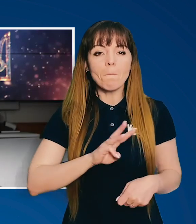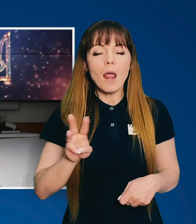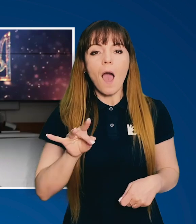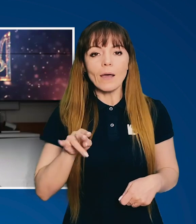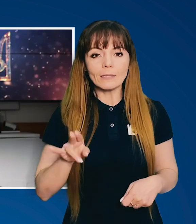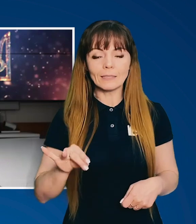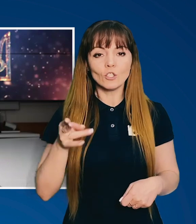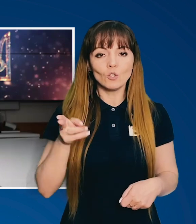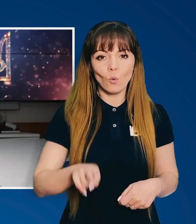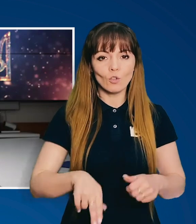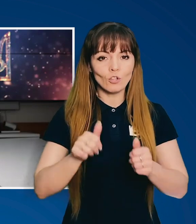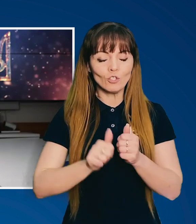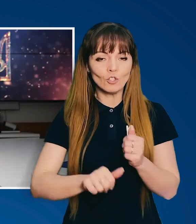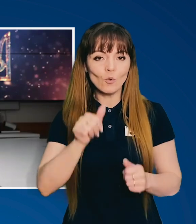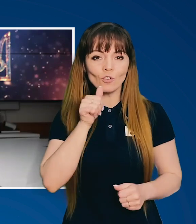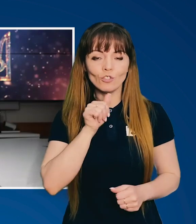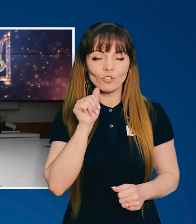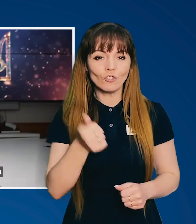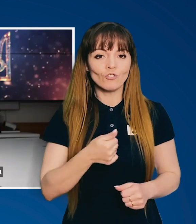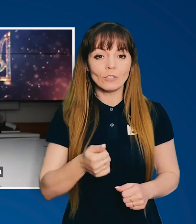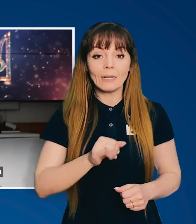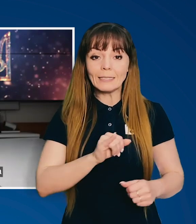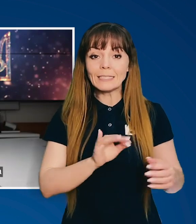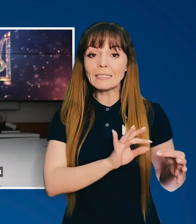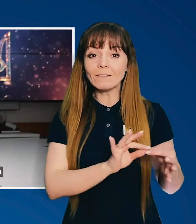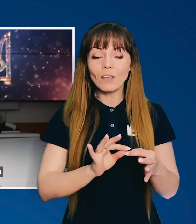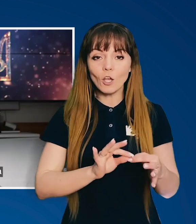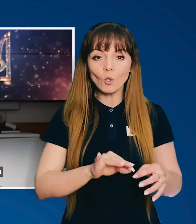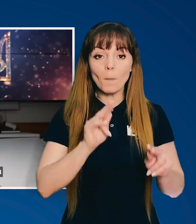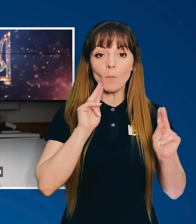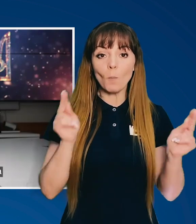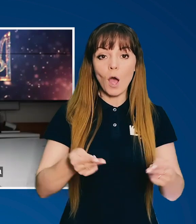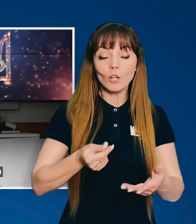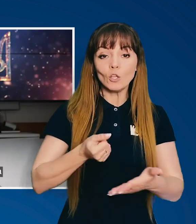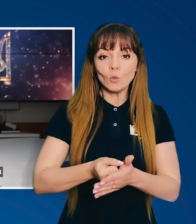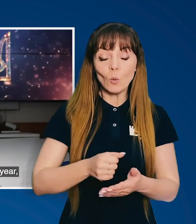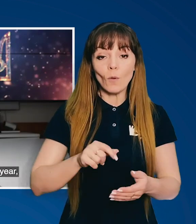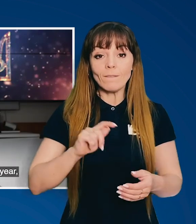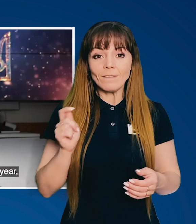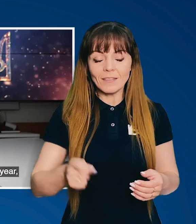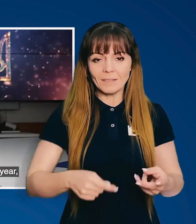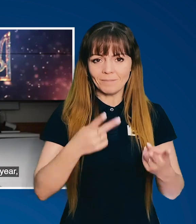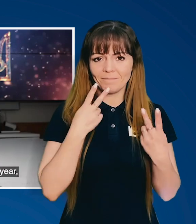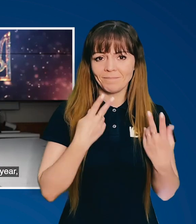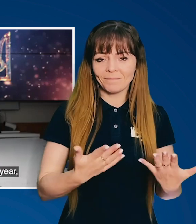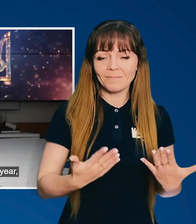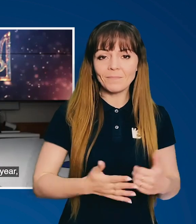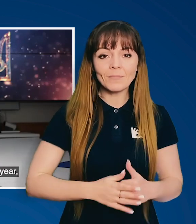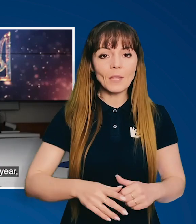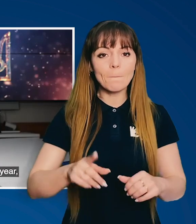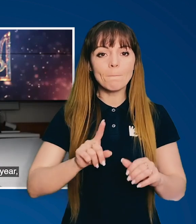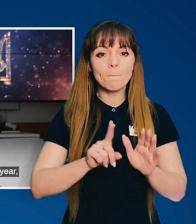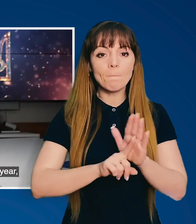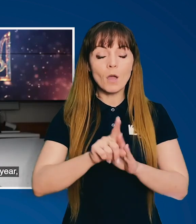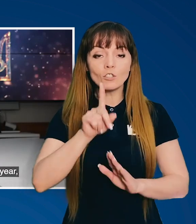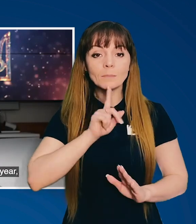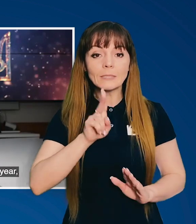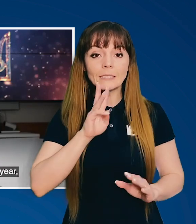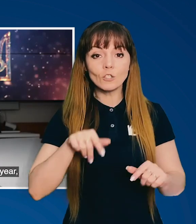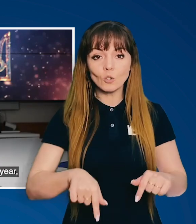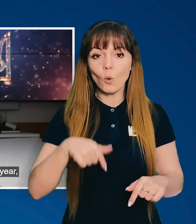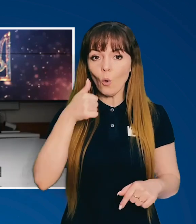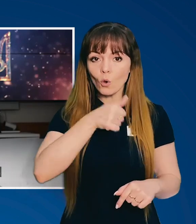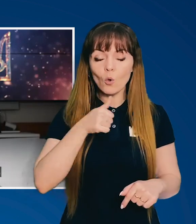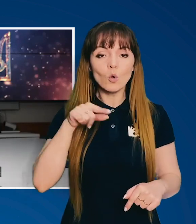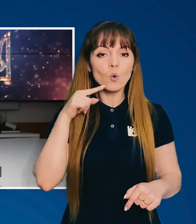витрачає мільярди доларів щорічні. І зв'язок пропаганди та війни, він очевидний. В перші